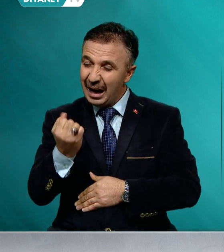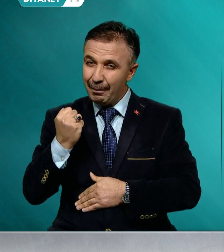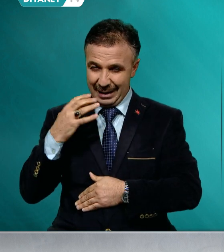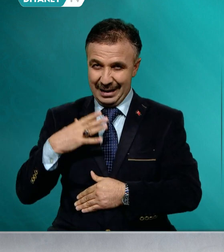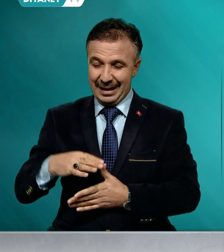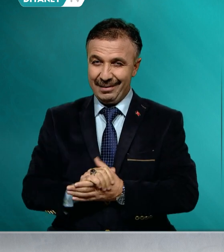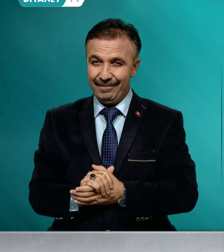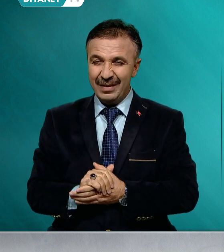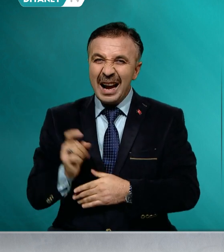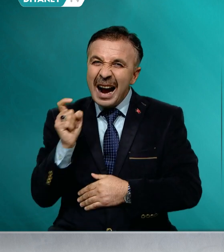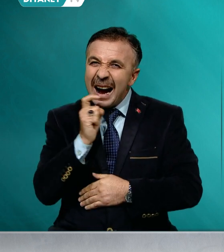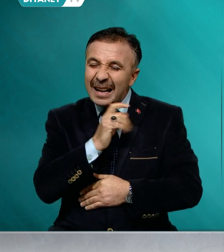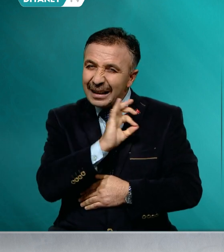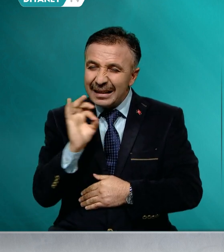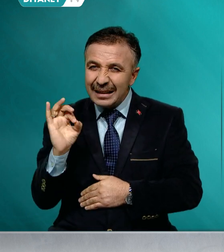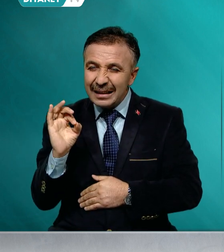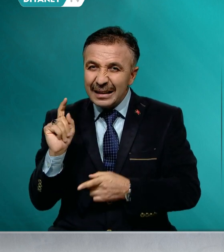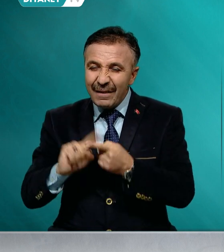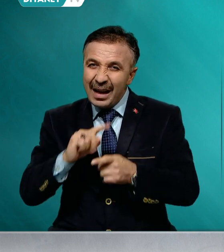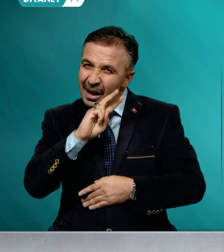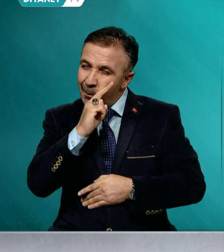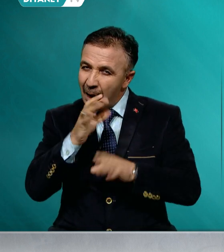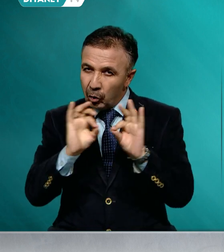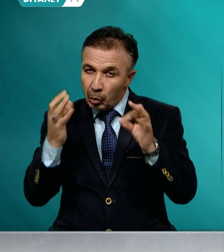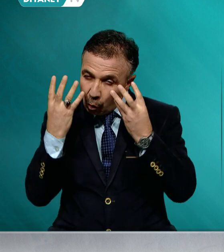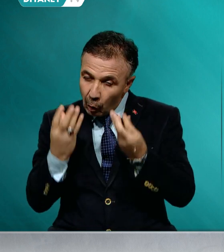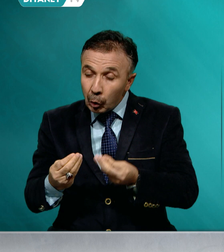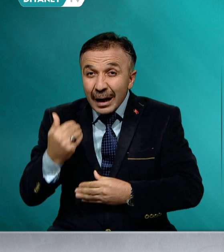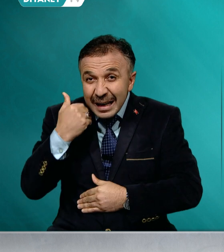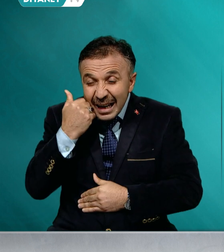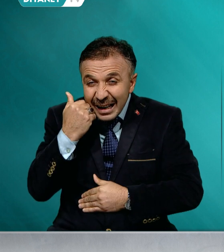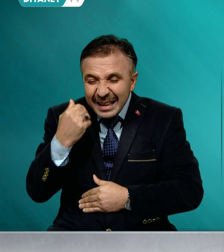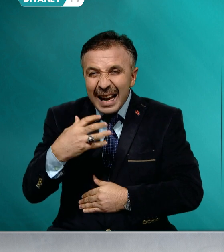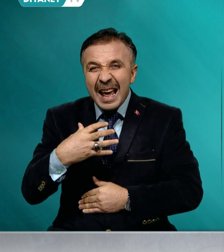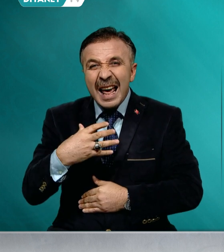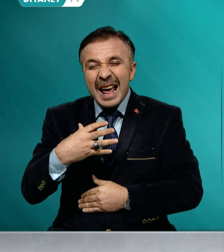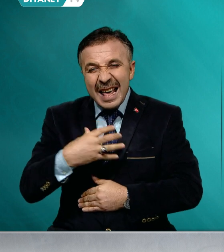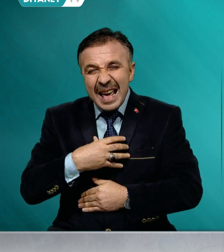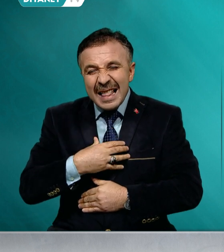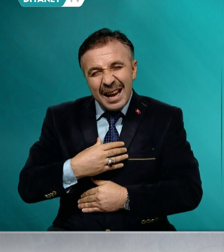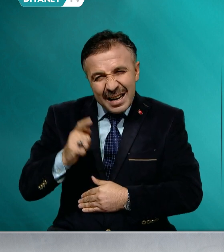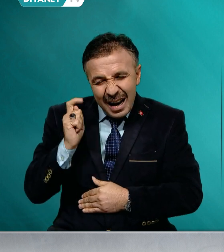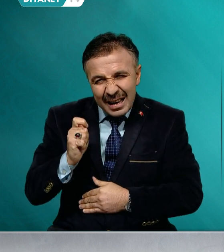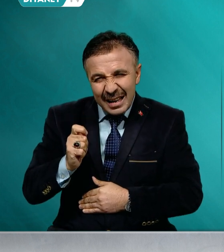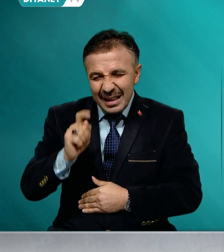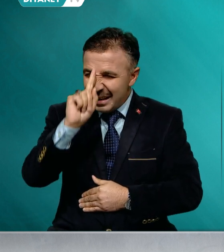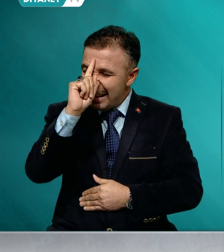ve masum oldukları yalanıyla kendilerini hakikatin yegane temsilcisi gibi